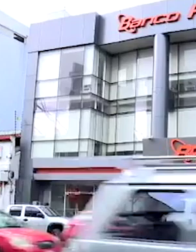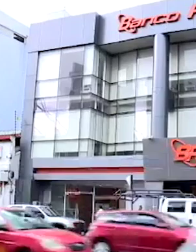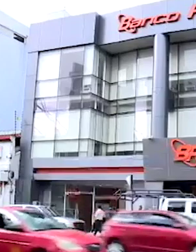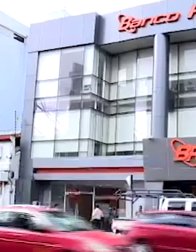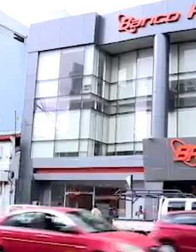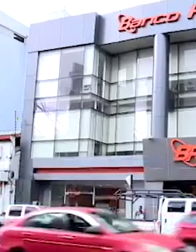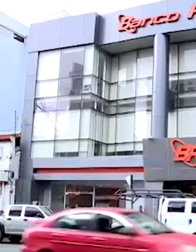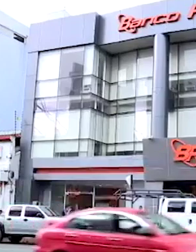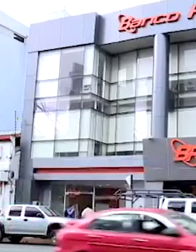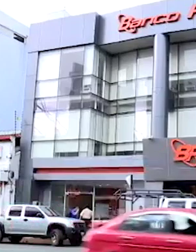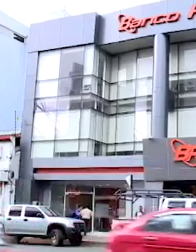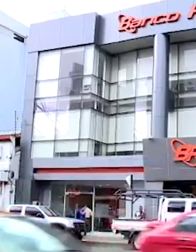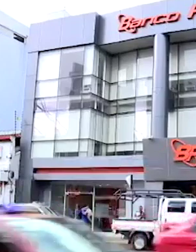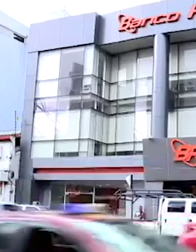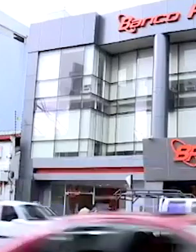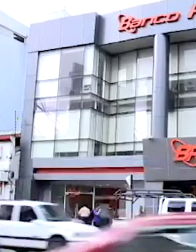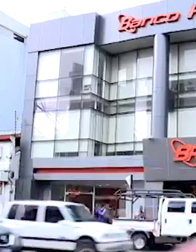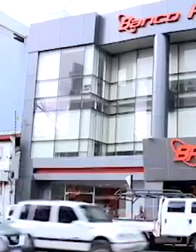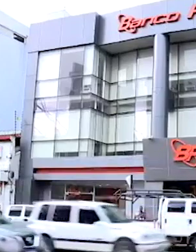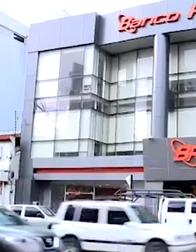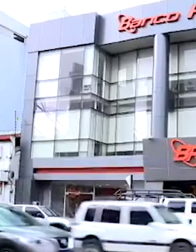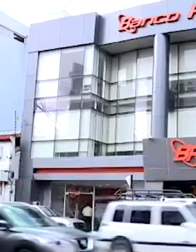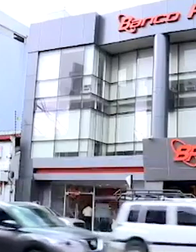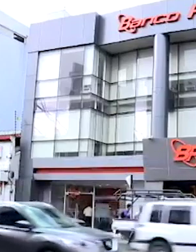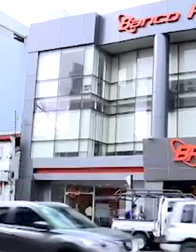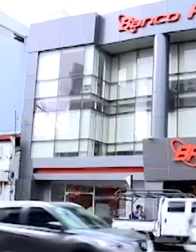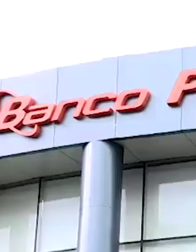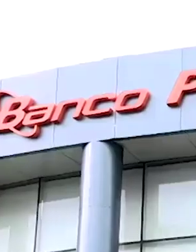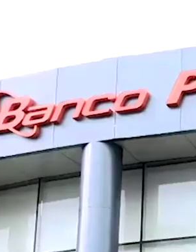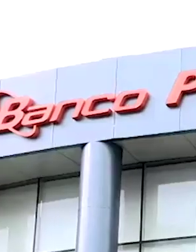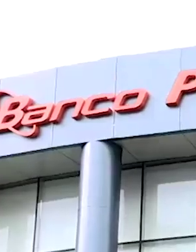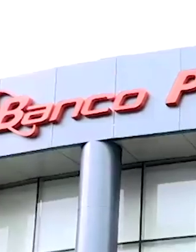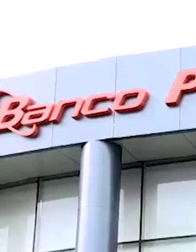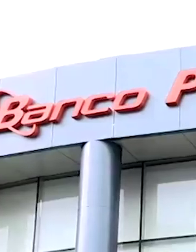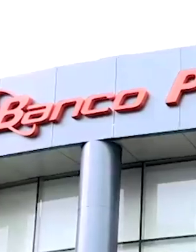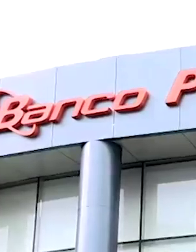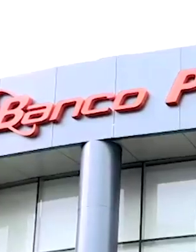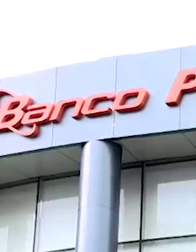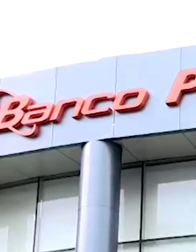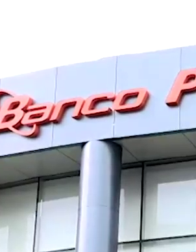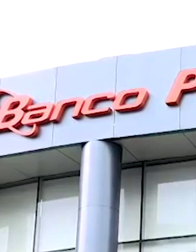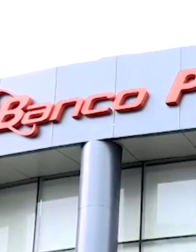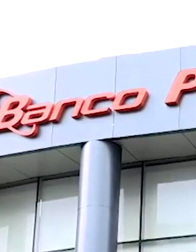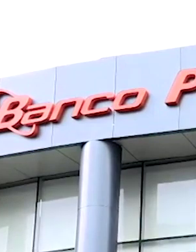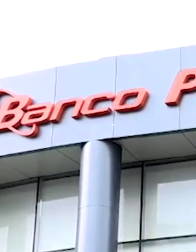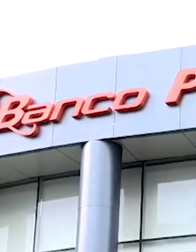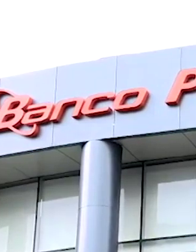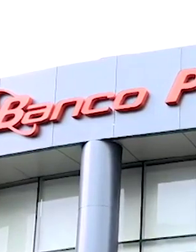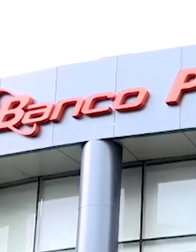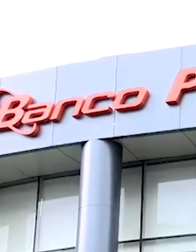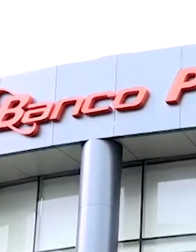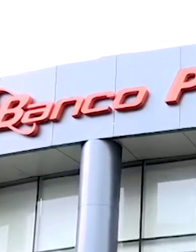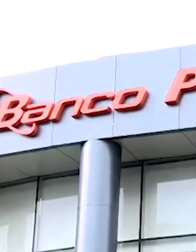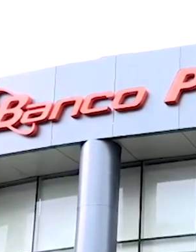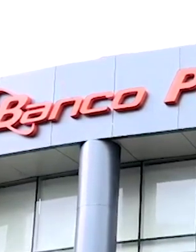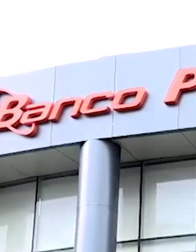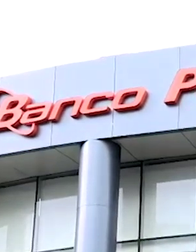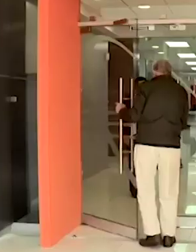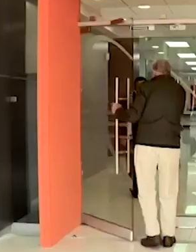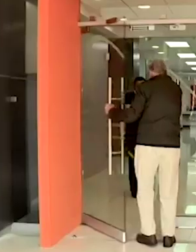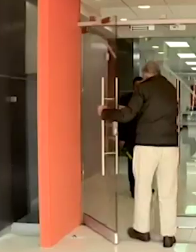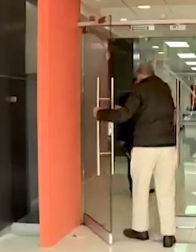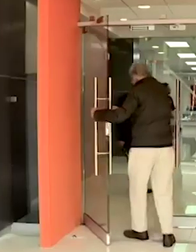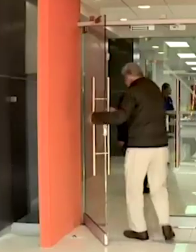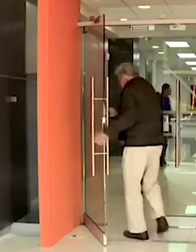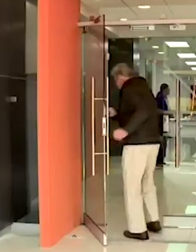cautelar de suspensión es contra los directores Lorena Altamirano, Paola Chavarría y Juan Carlos Zúñiga, que son los representantes